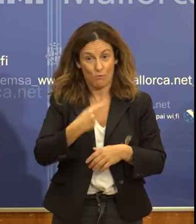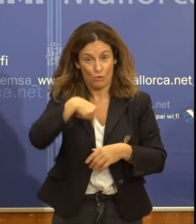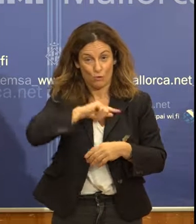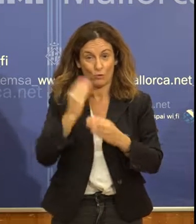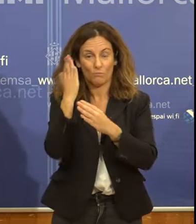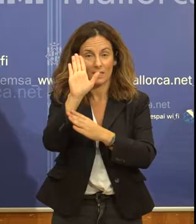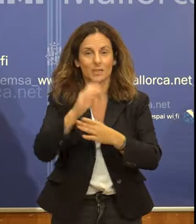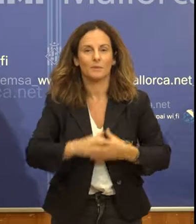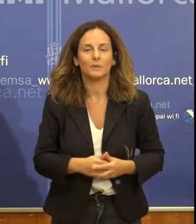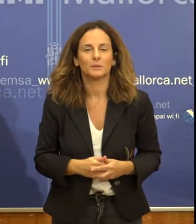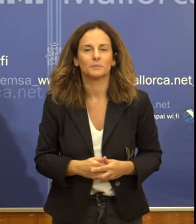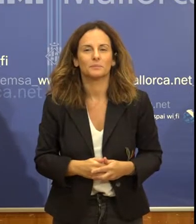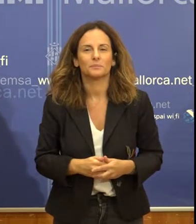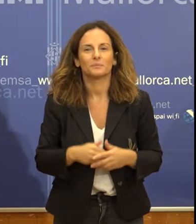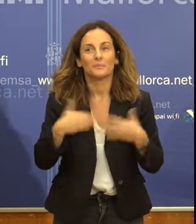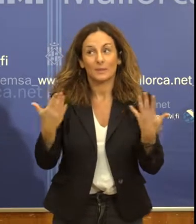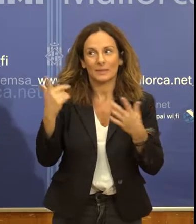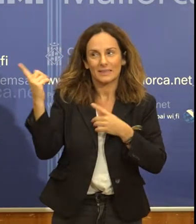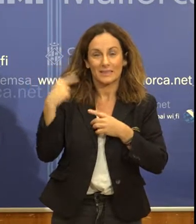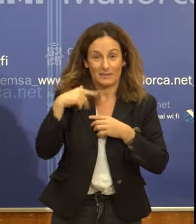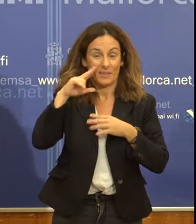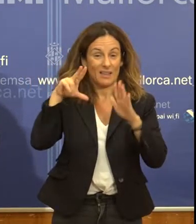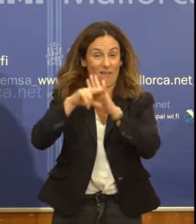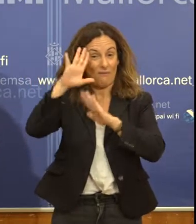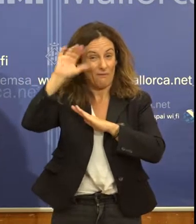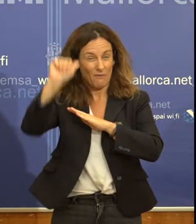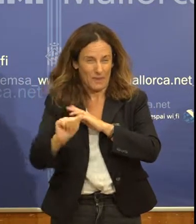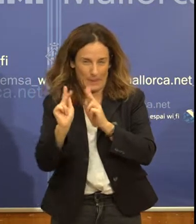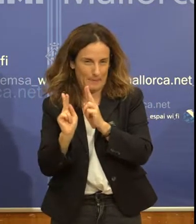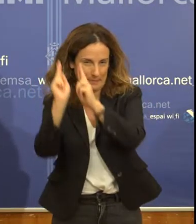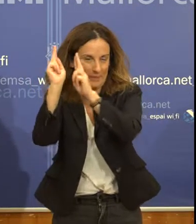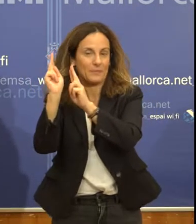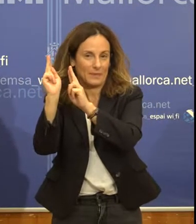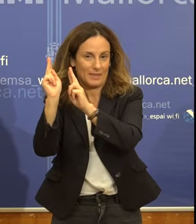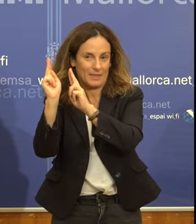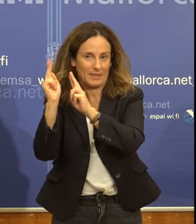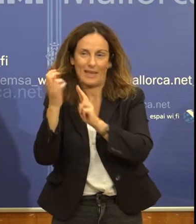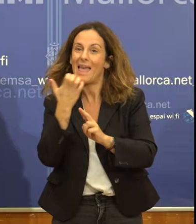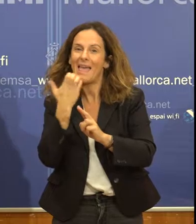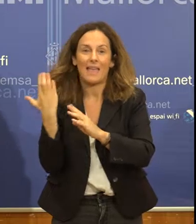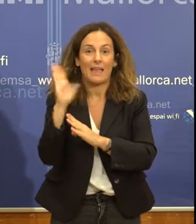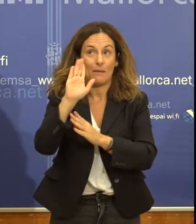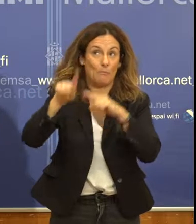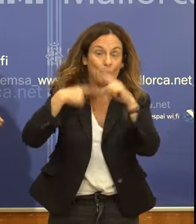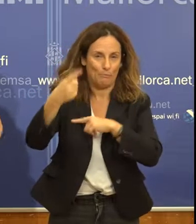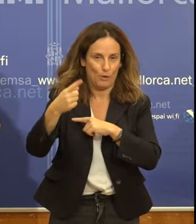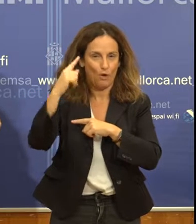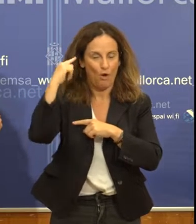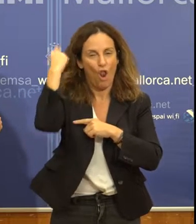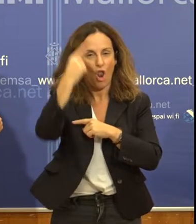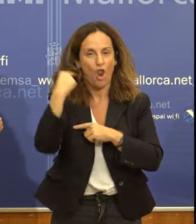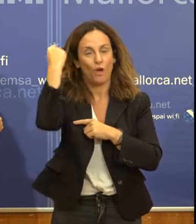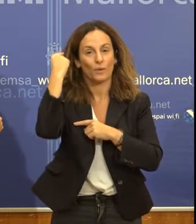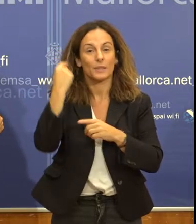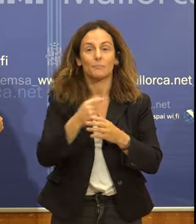veure amb aquest breu, breu, breu tast, és un projecte que l'any passat ja va tenir